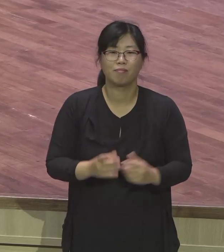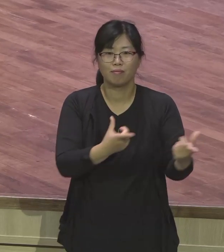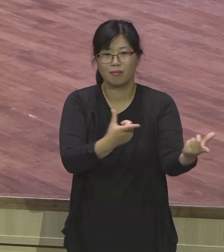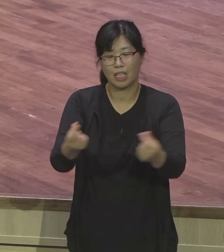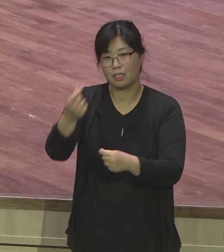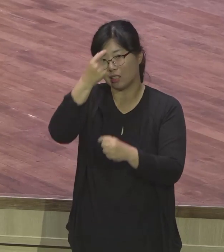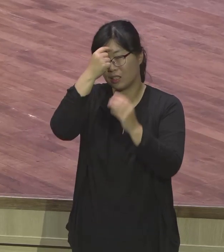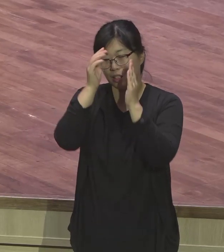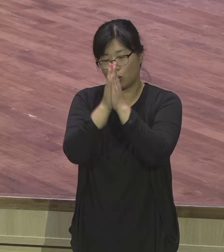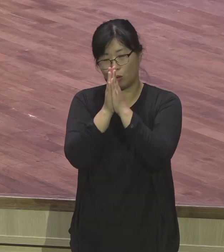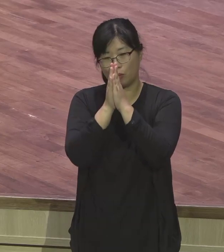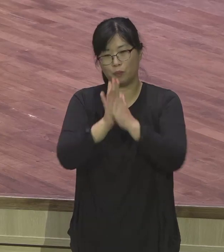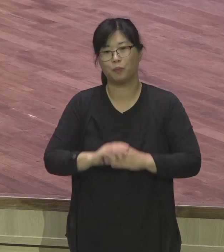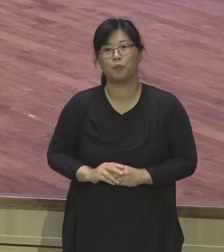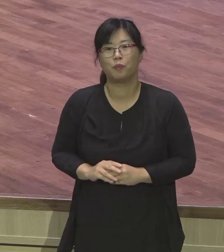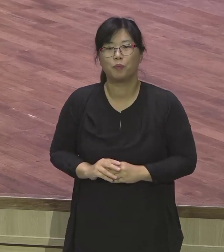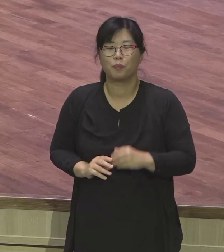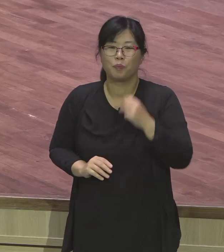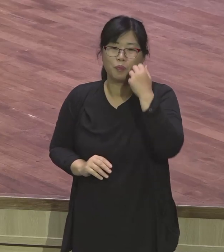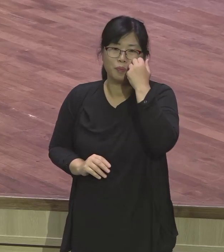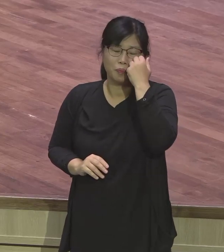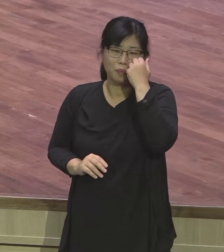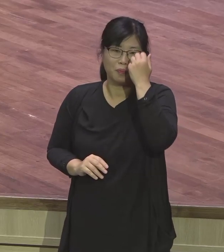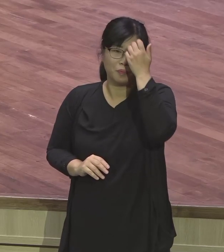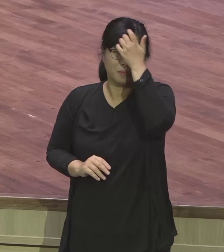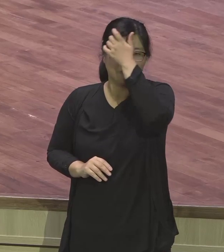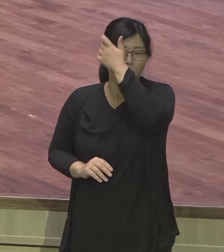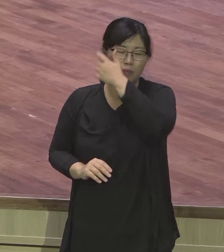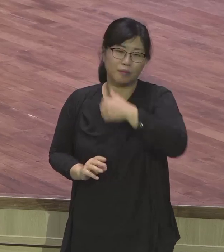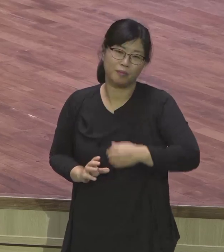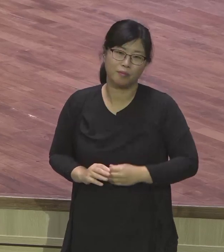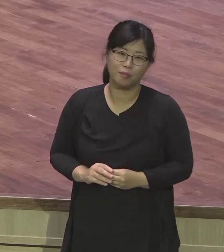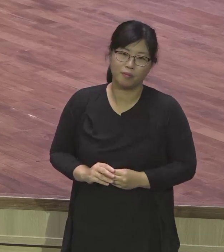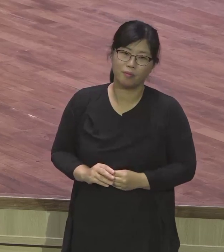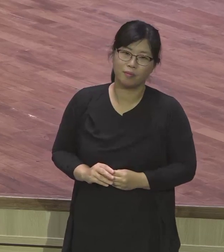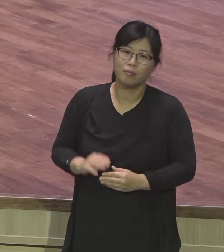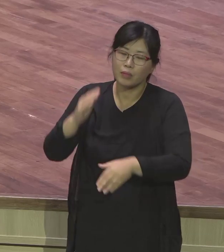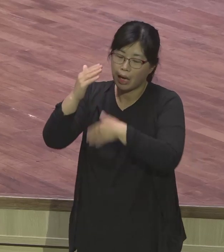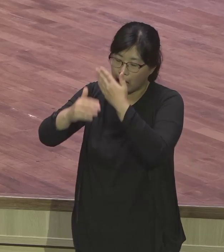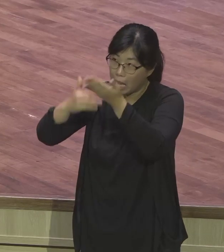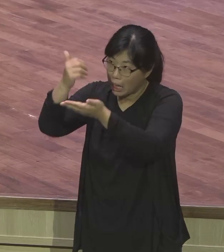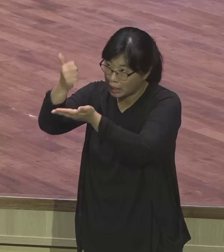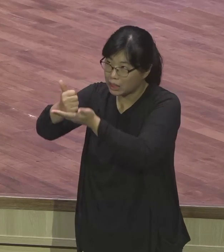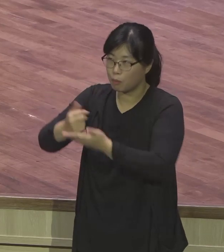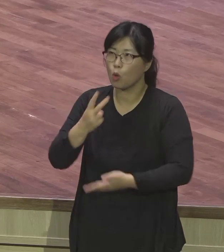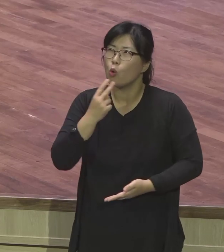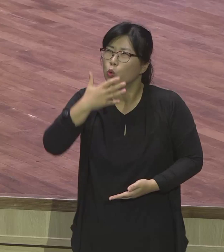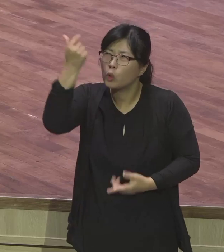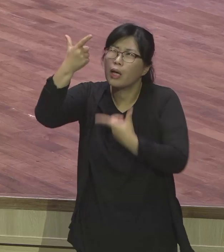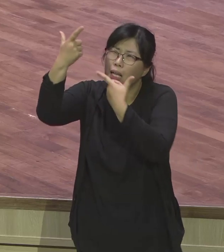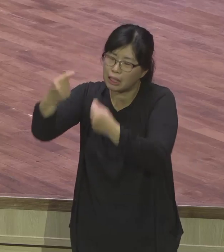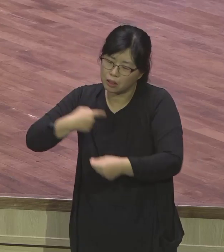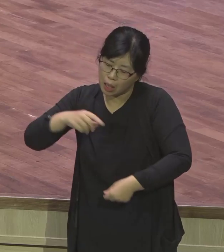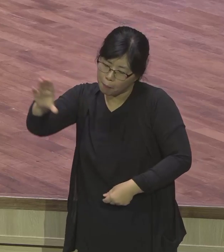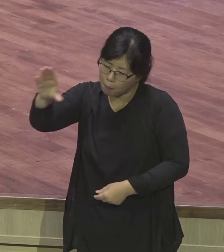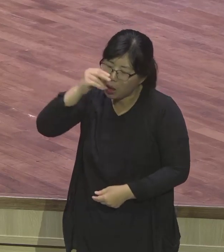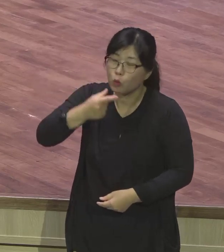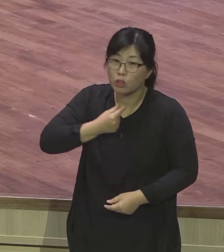나도 의사처럼 참으로 하나님의 영에 감동된 자가 되기야 주옵사사 불평음만 부정적인